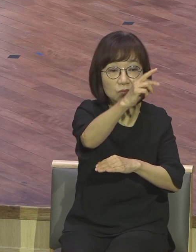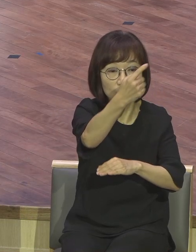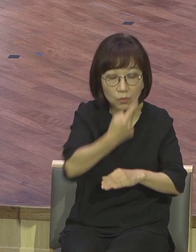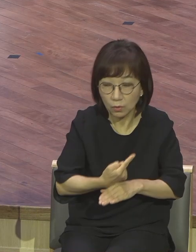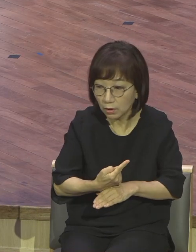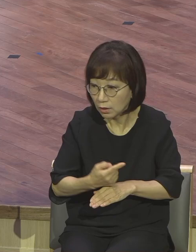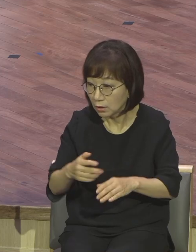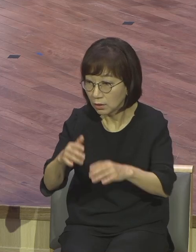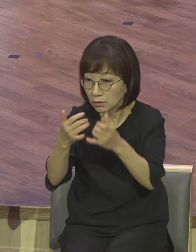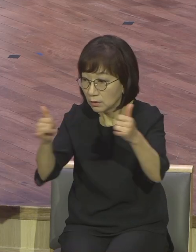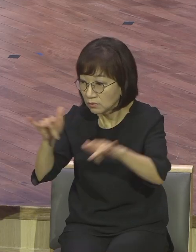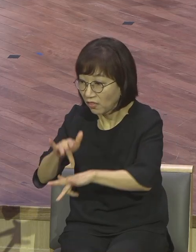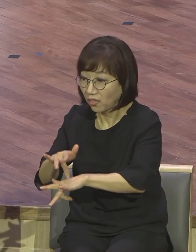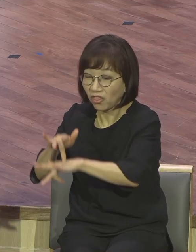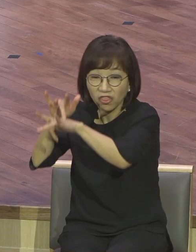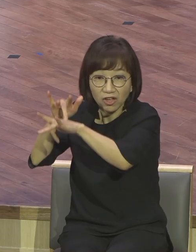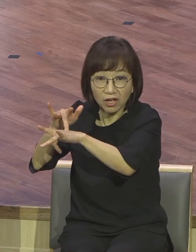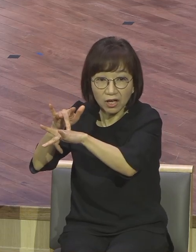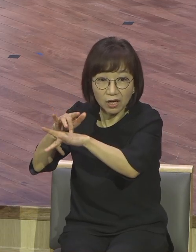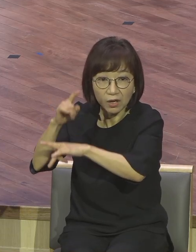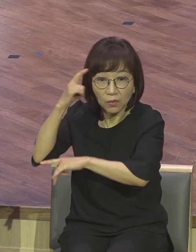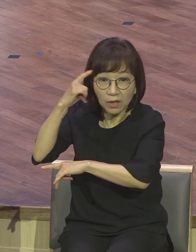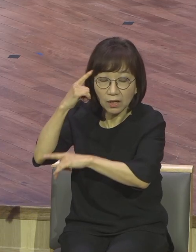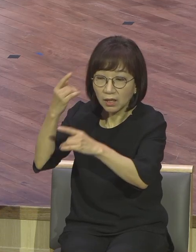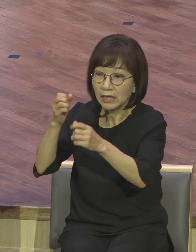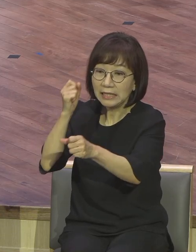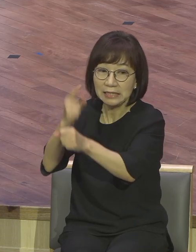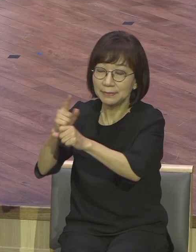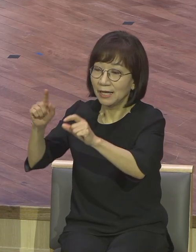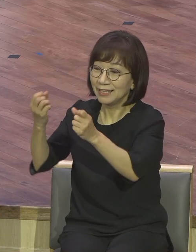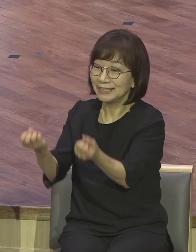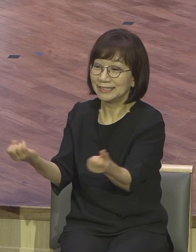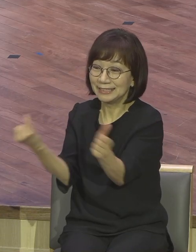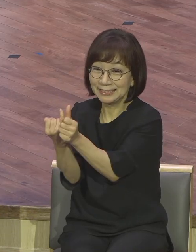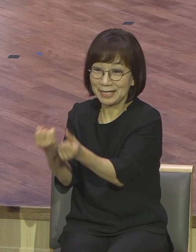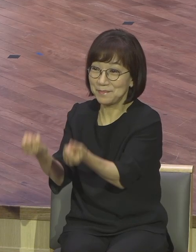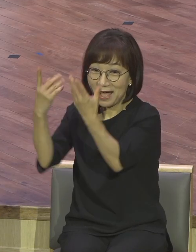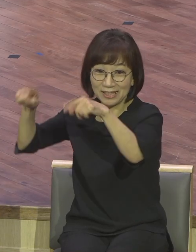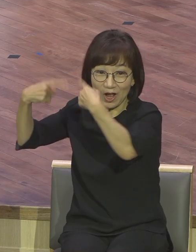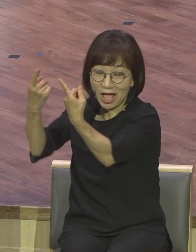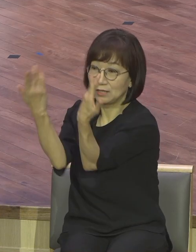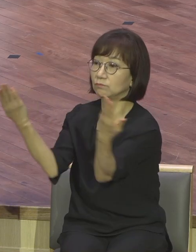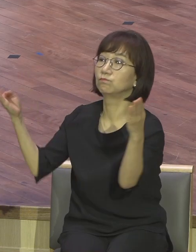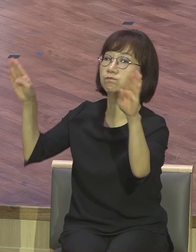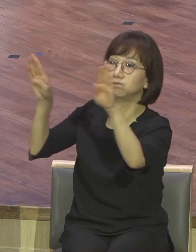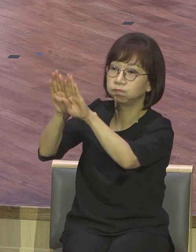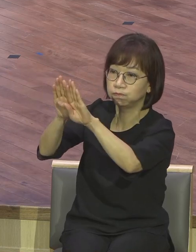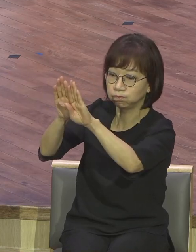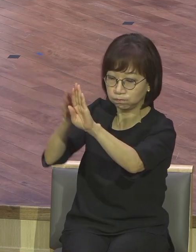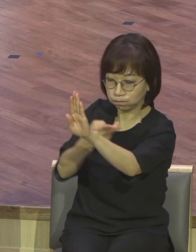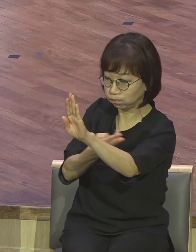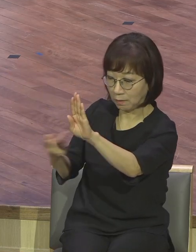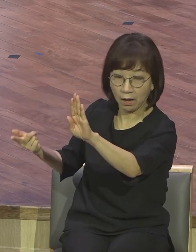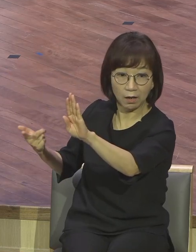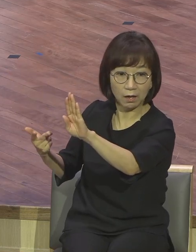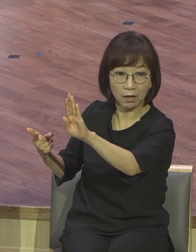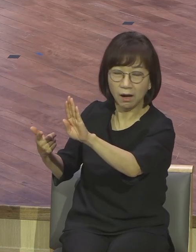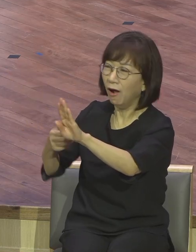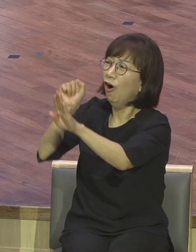혼인잔치 집에 문이 닫혔어요. 그래서 문을 열어달라고 외치지만은 이미 닫힌 문이 열리지